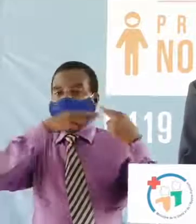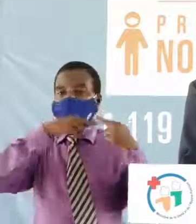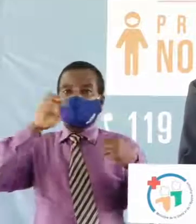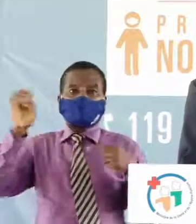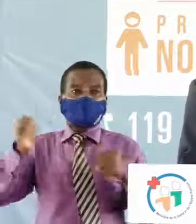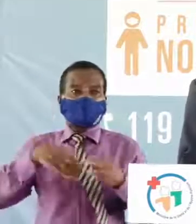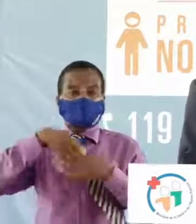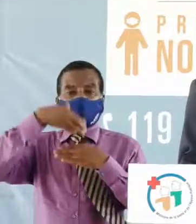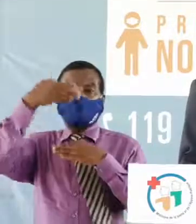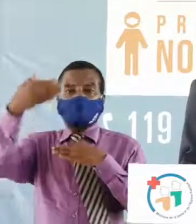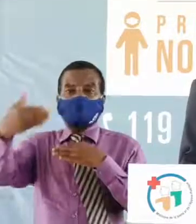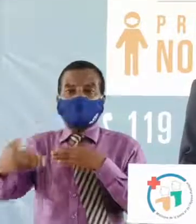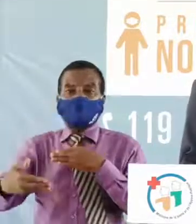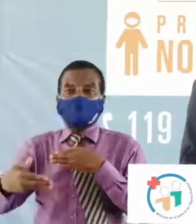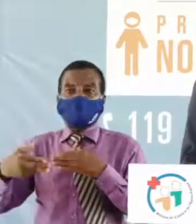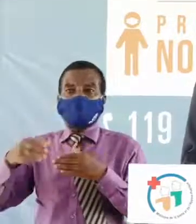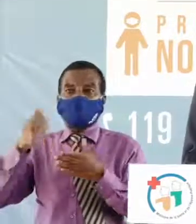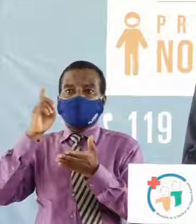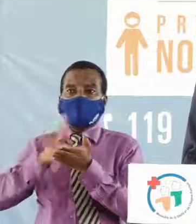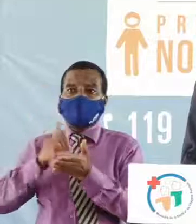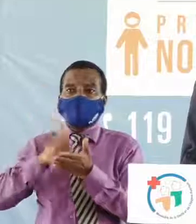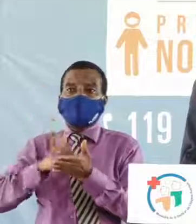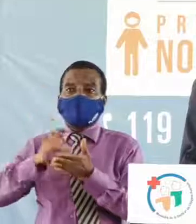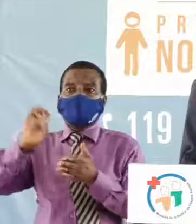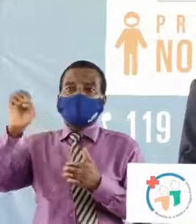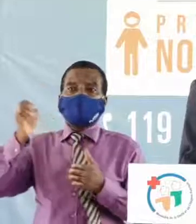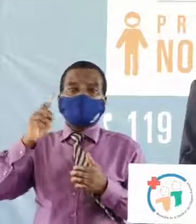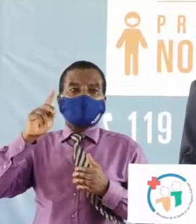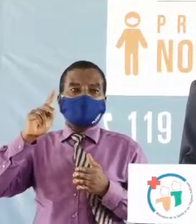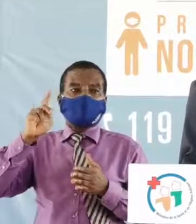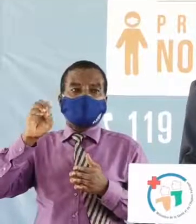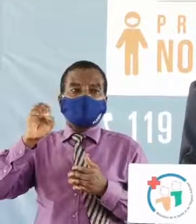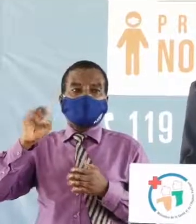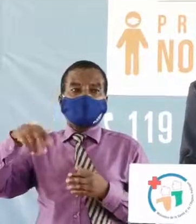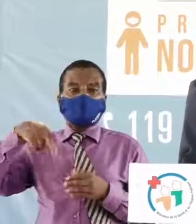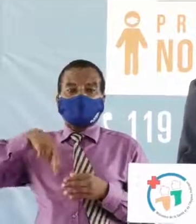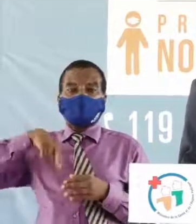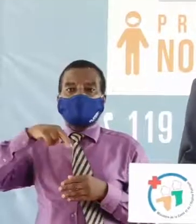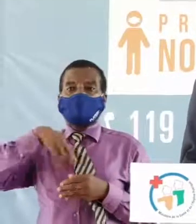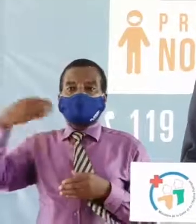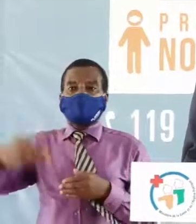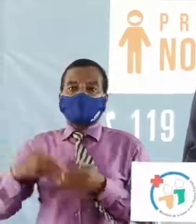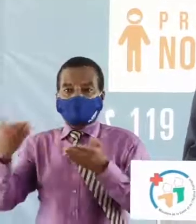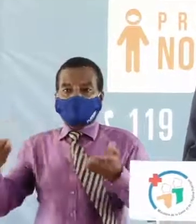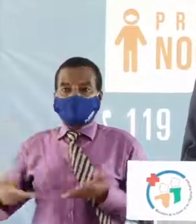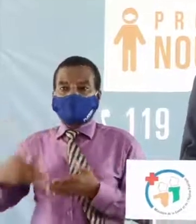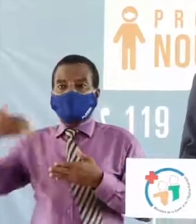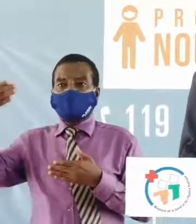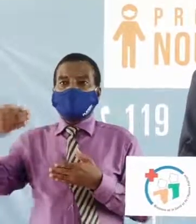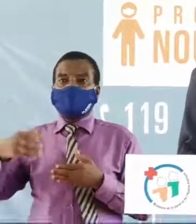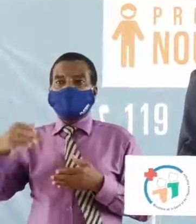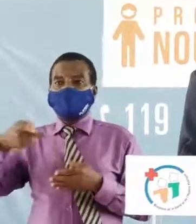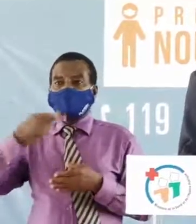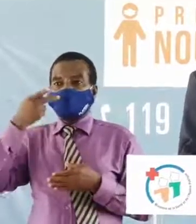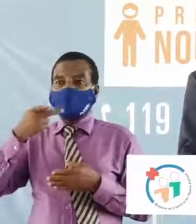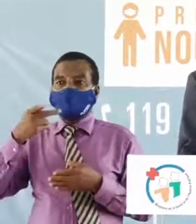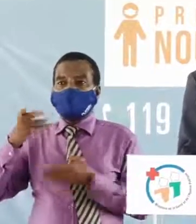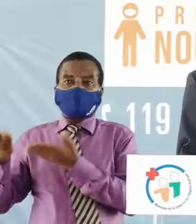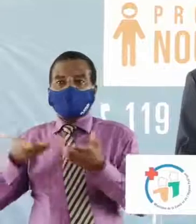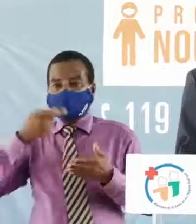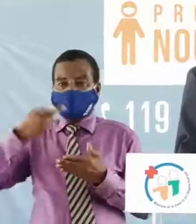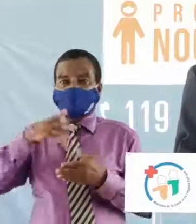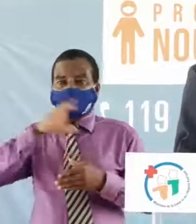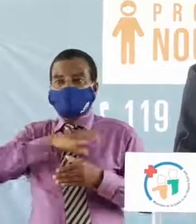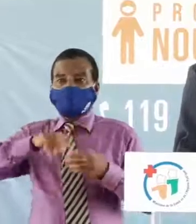Après cette intervention du docteur Edith Kouassi, nous voulons ici accueillir maintenant le porte-parole de la police